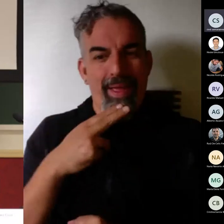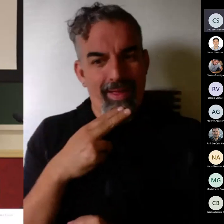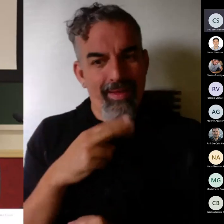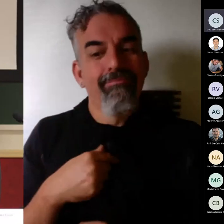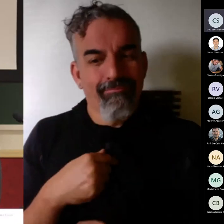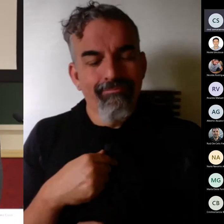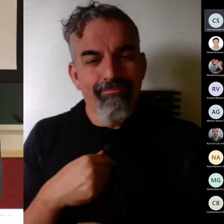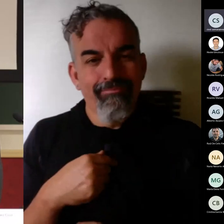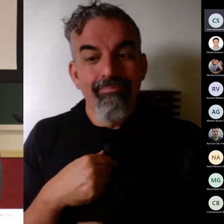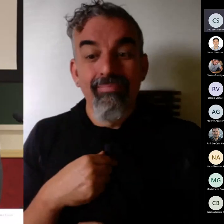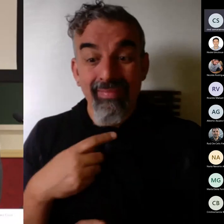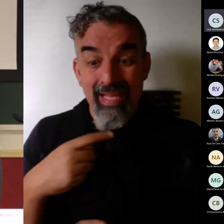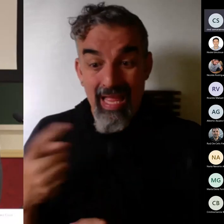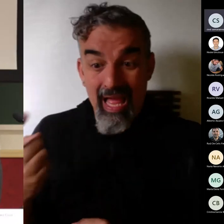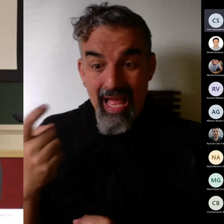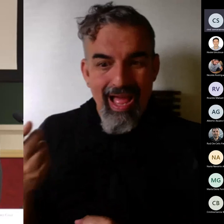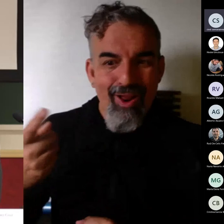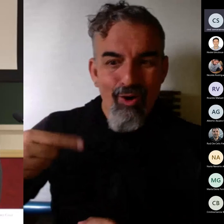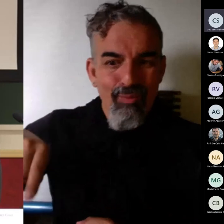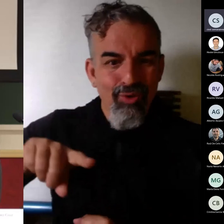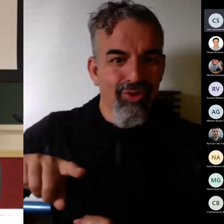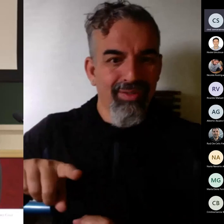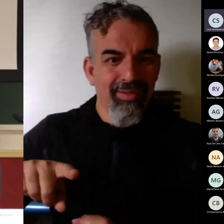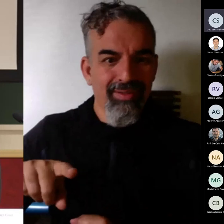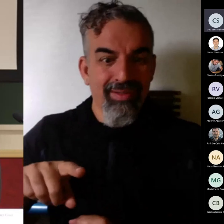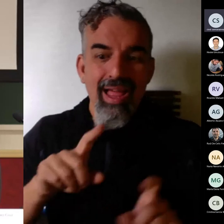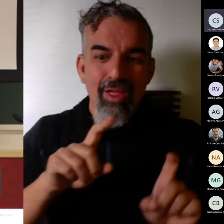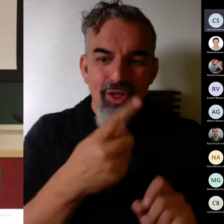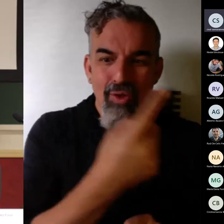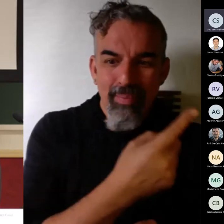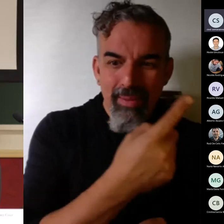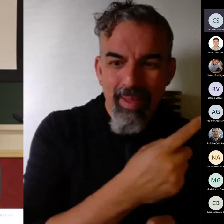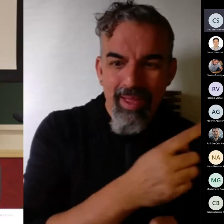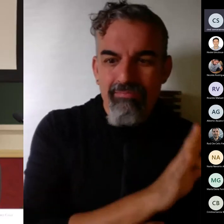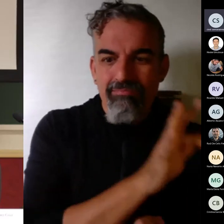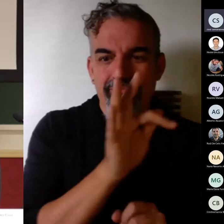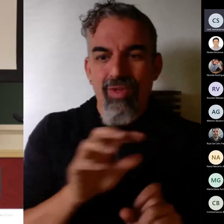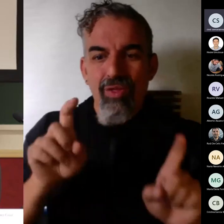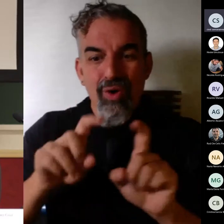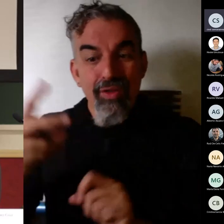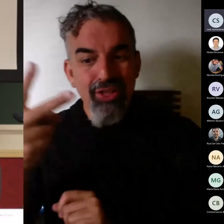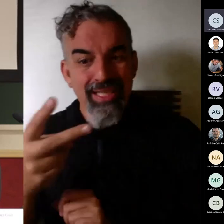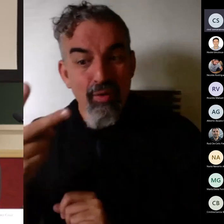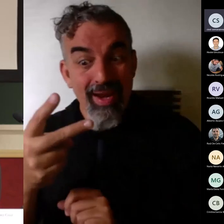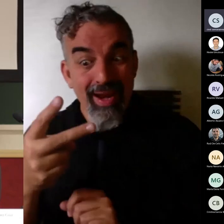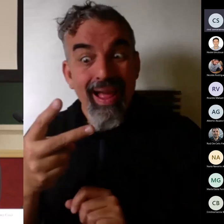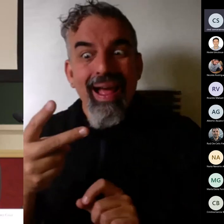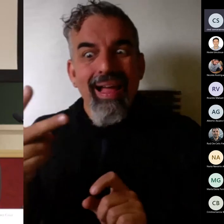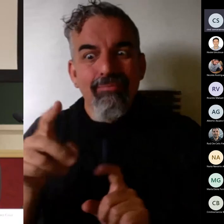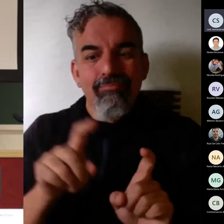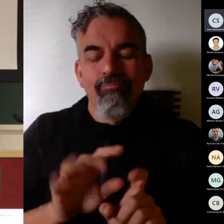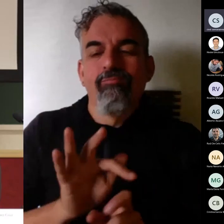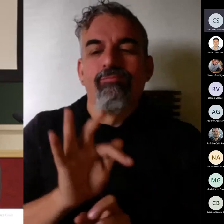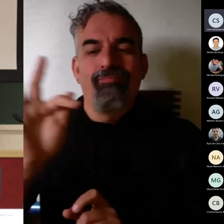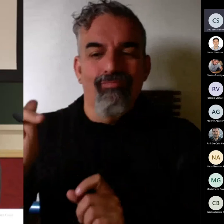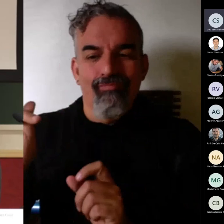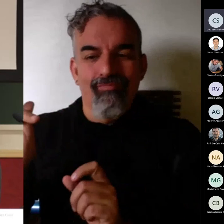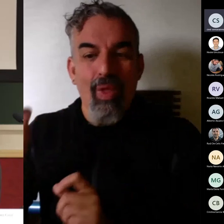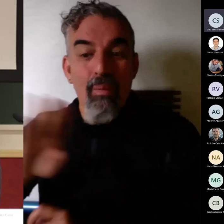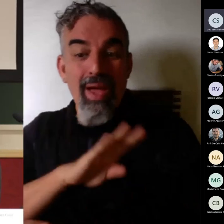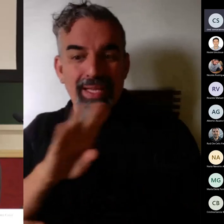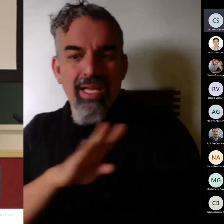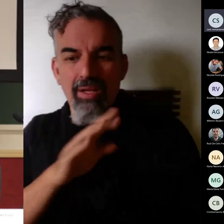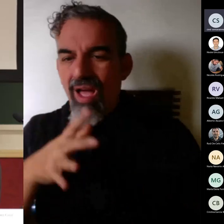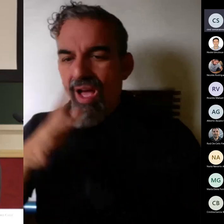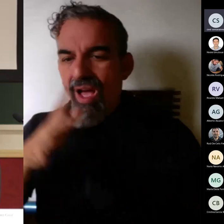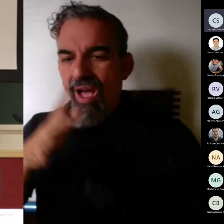nuestros alumnos que van de primaria a secundaria y de secundaria a bachillerato están hartos